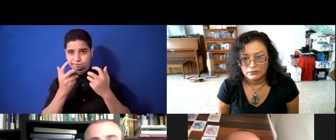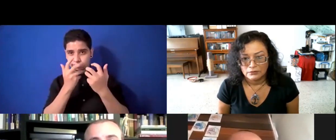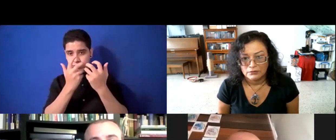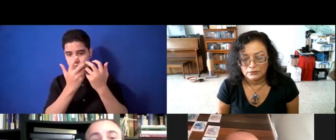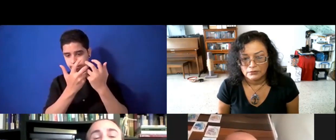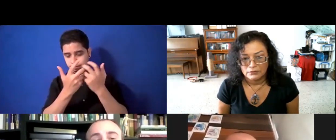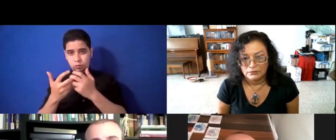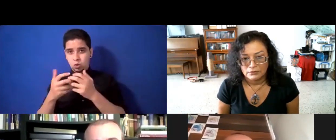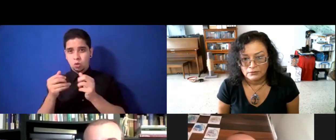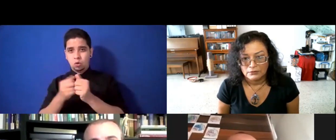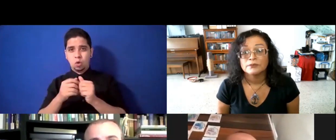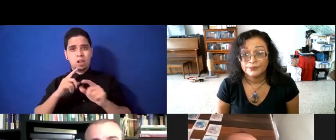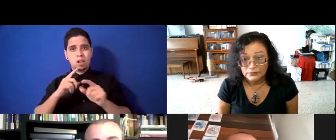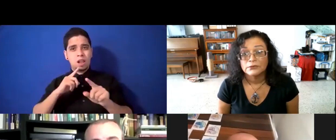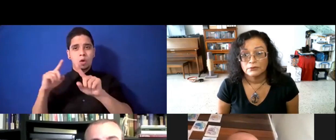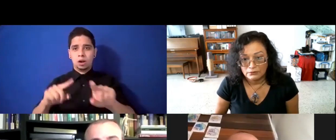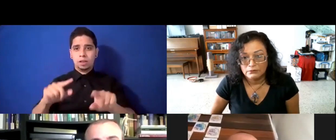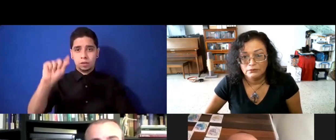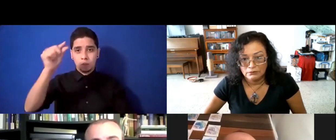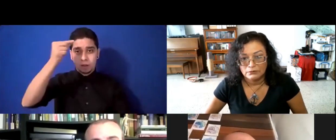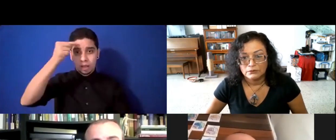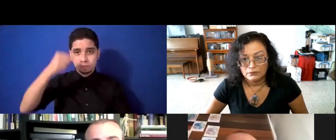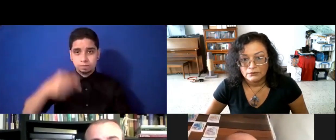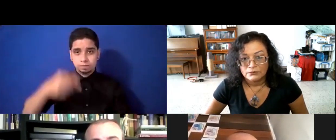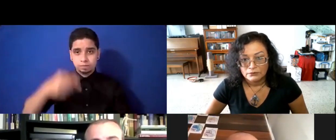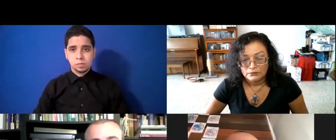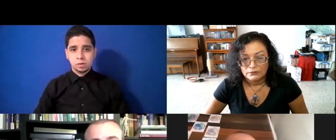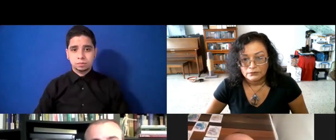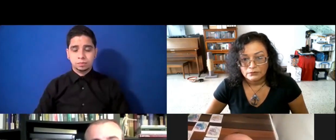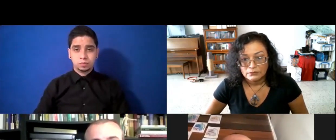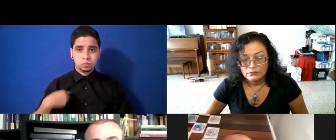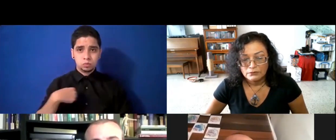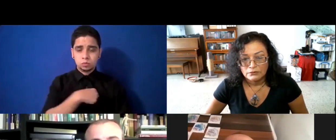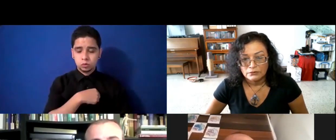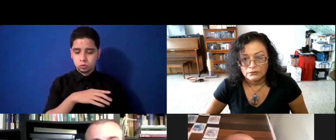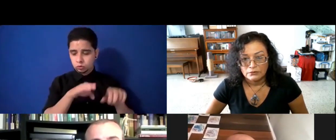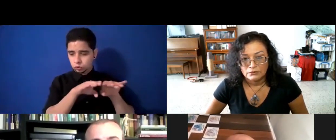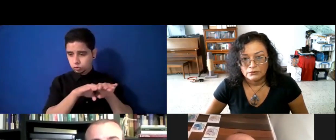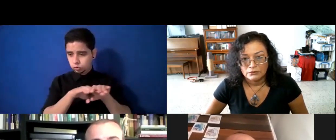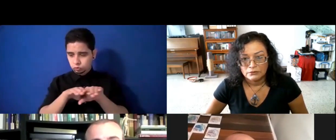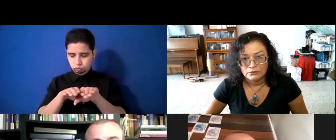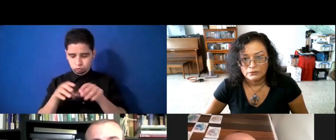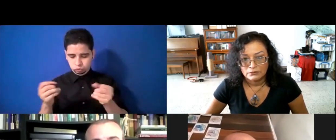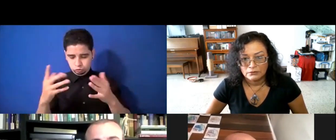ejecutivas cuando salían. Estuvimos cerrados al público, entiendo yo que dos meses,